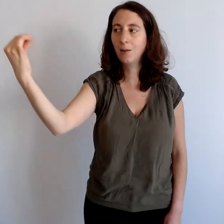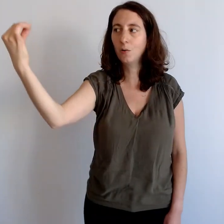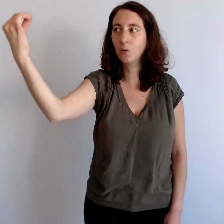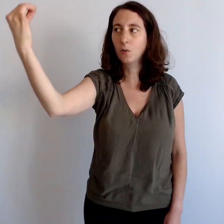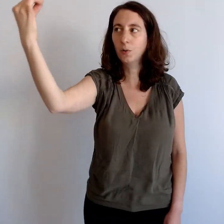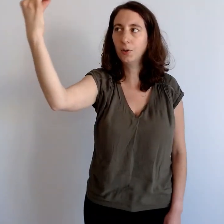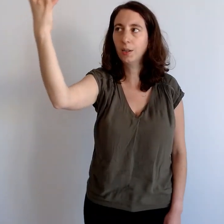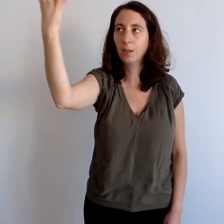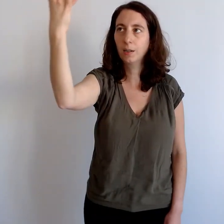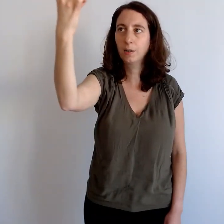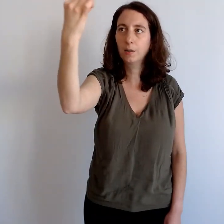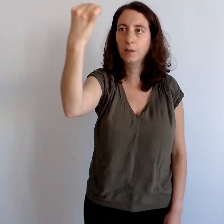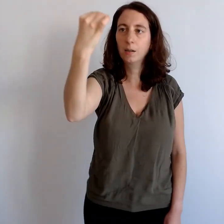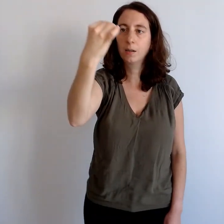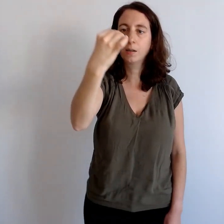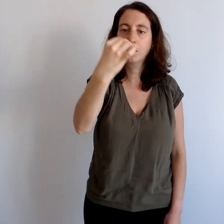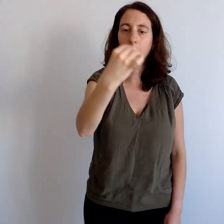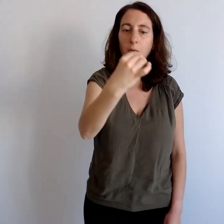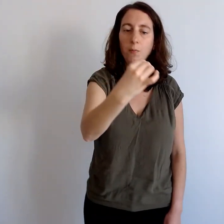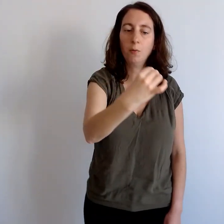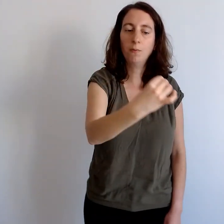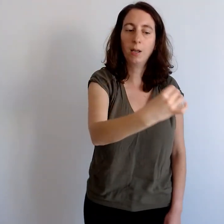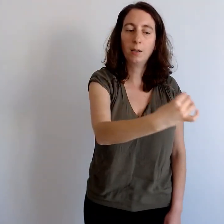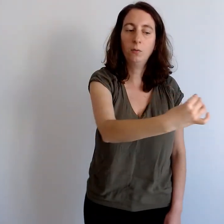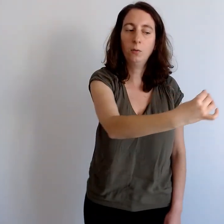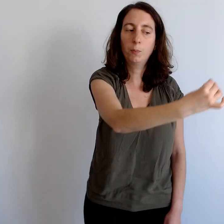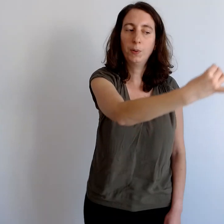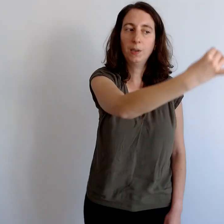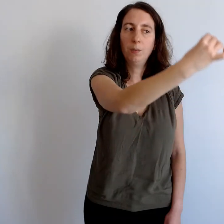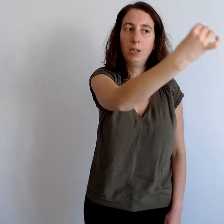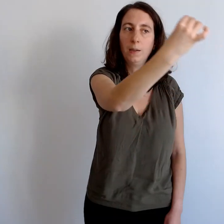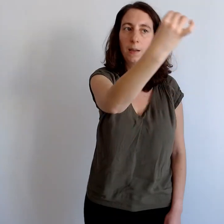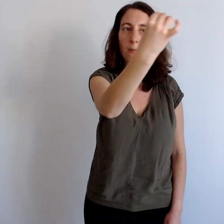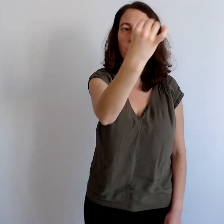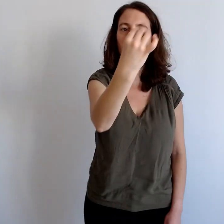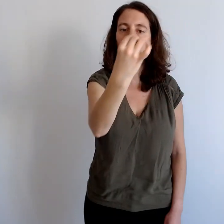chose pour mieux rouvrir à d'autres possibilités à un moment donné.